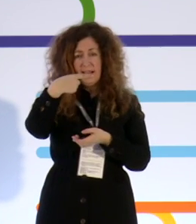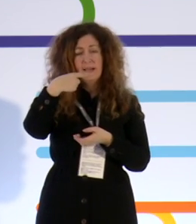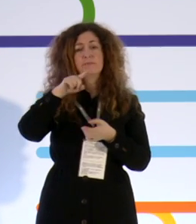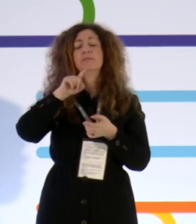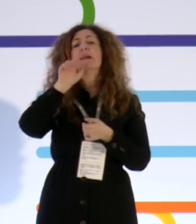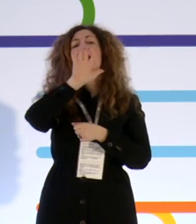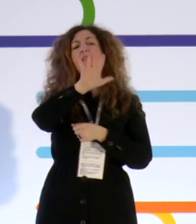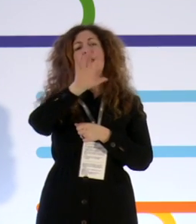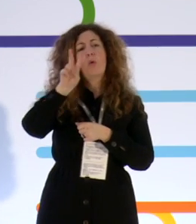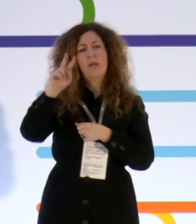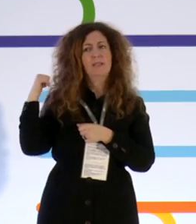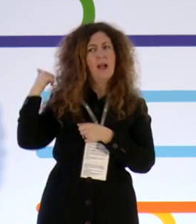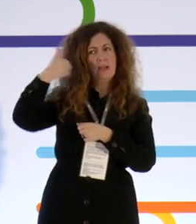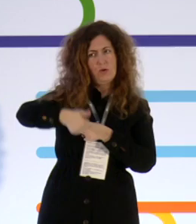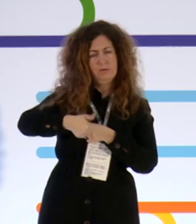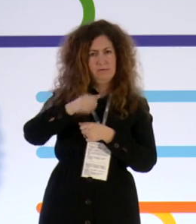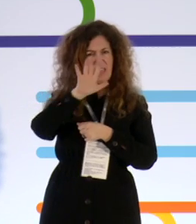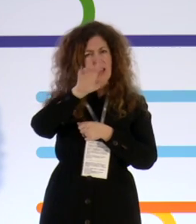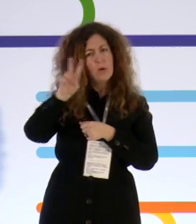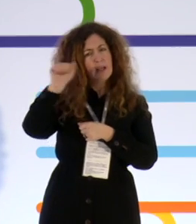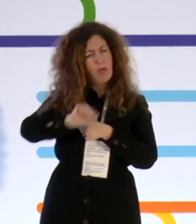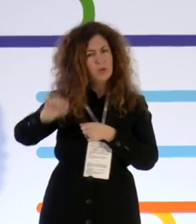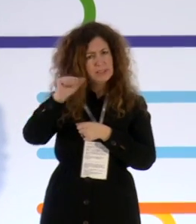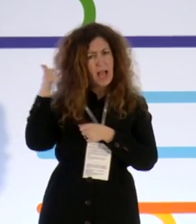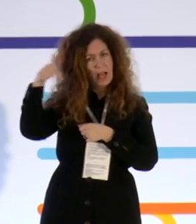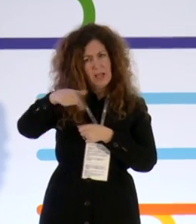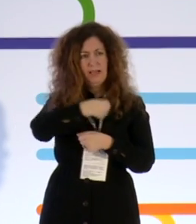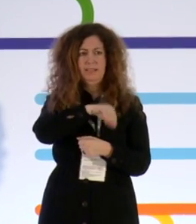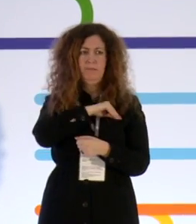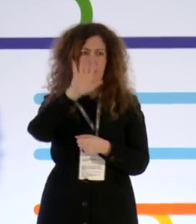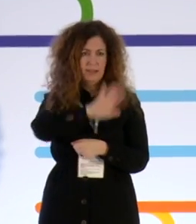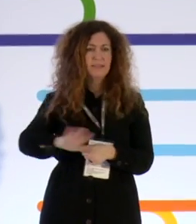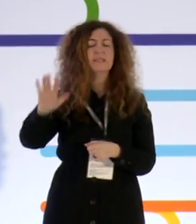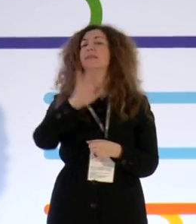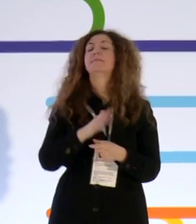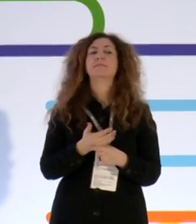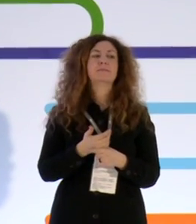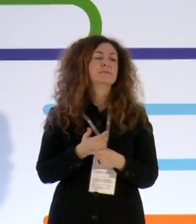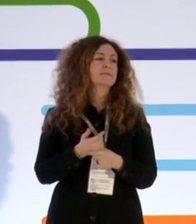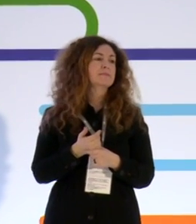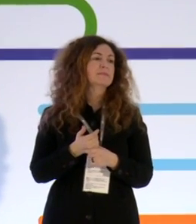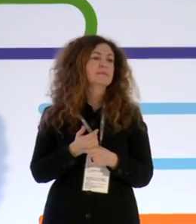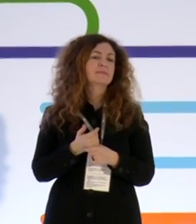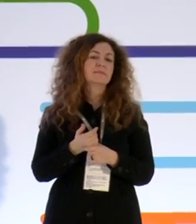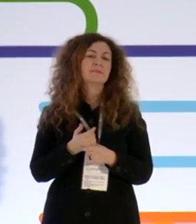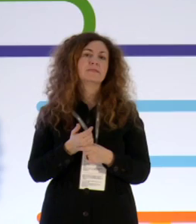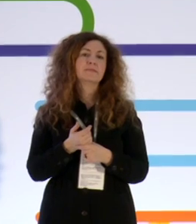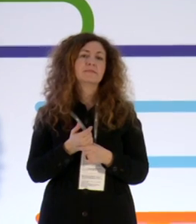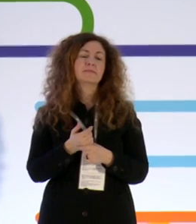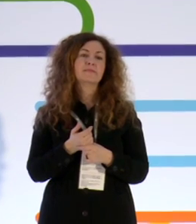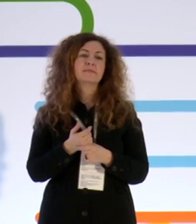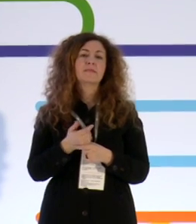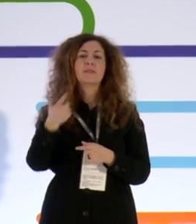52 años de existencia en España y que representamos